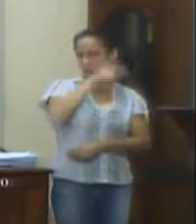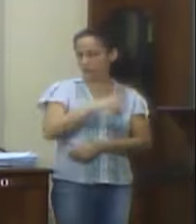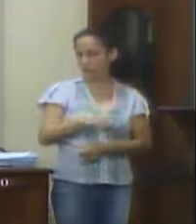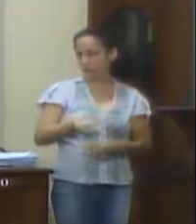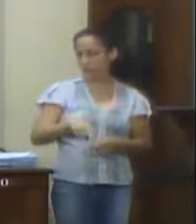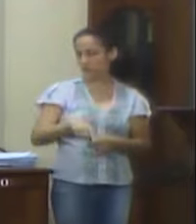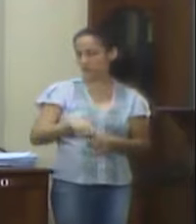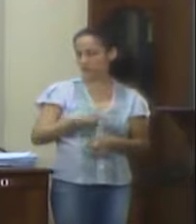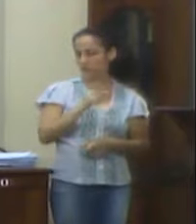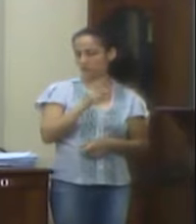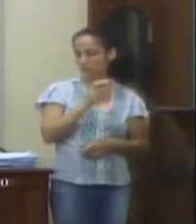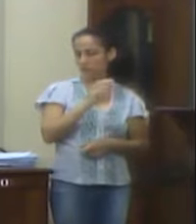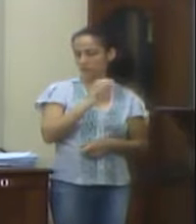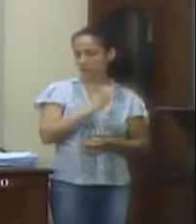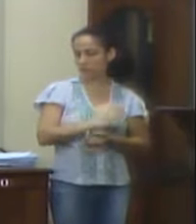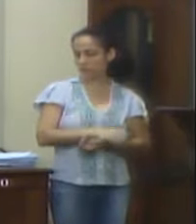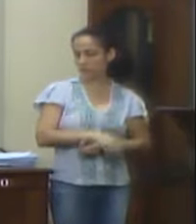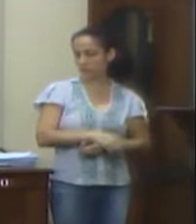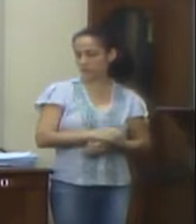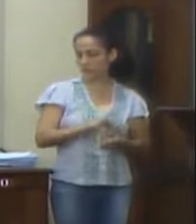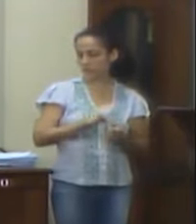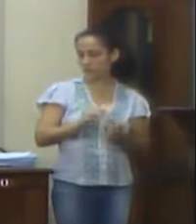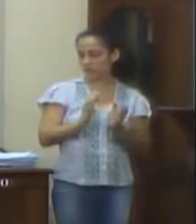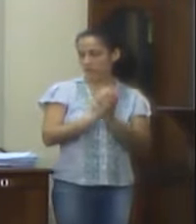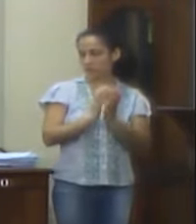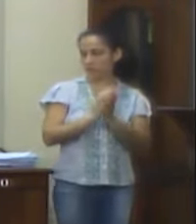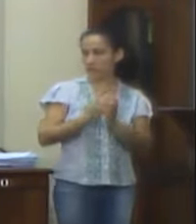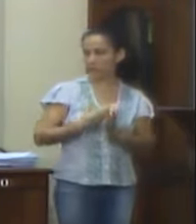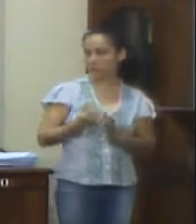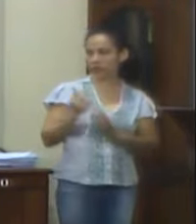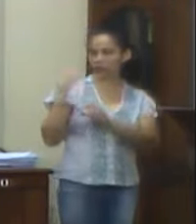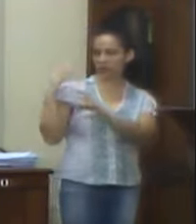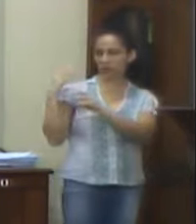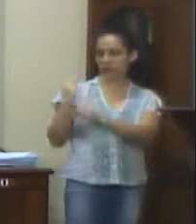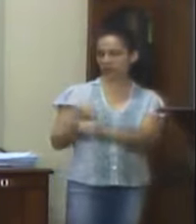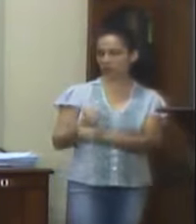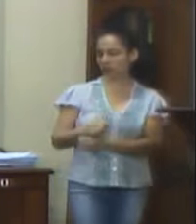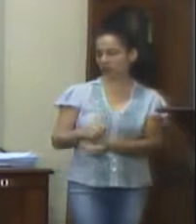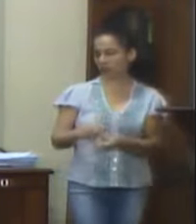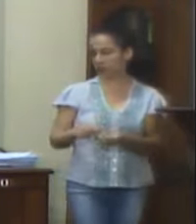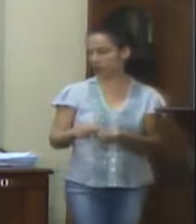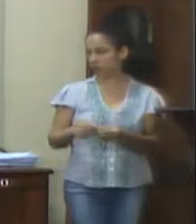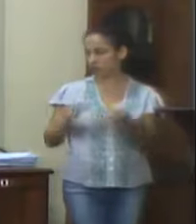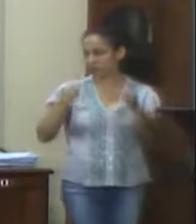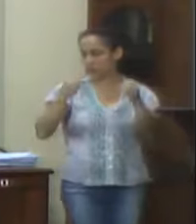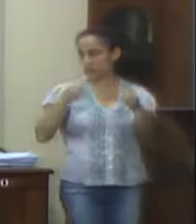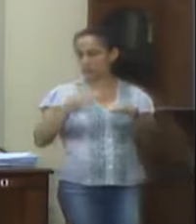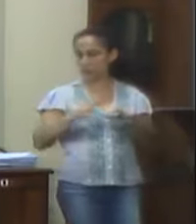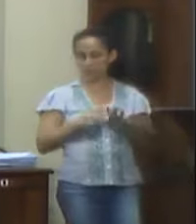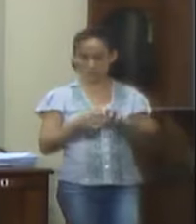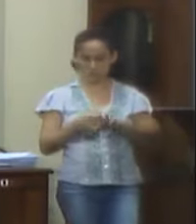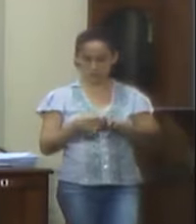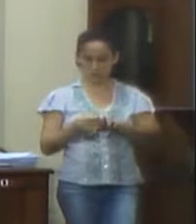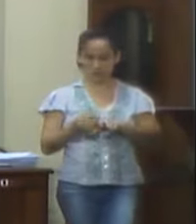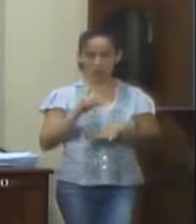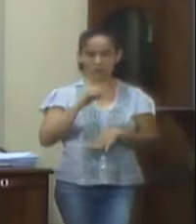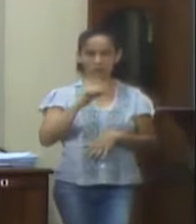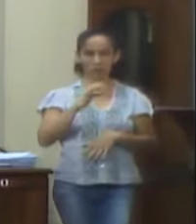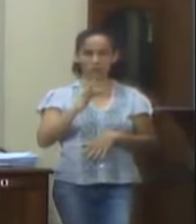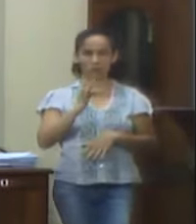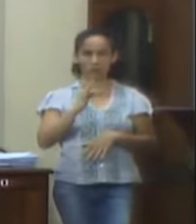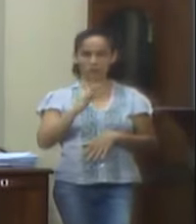desse parecer também que foi formulado pela Comissão de Finanças e Hortamento, que ficou bem esclarecido aí a defesa da